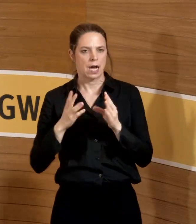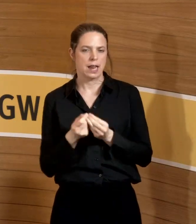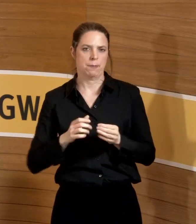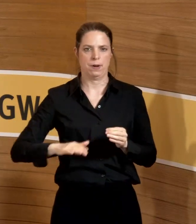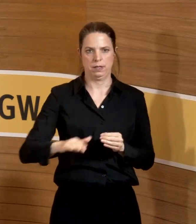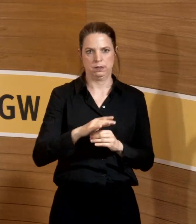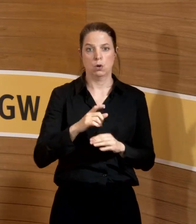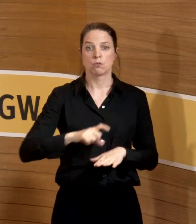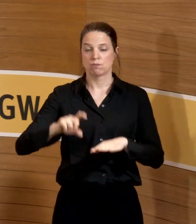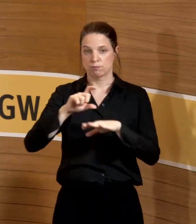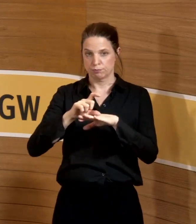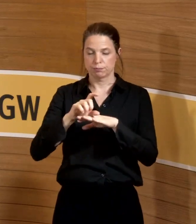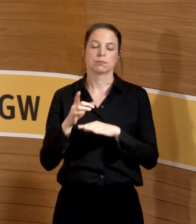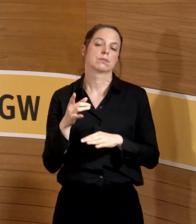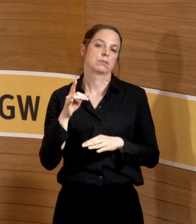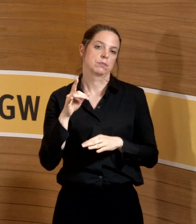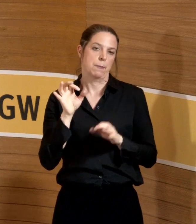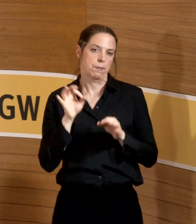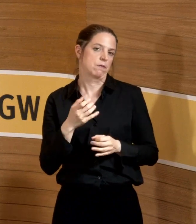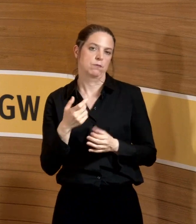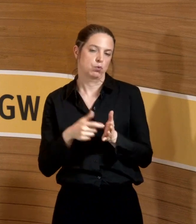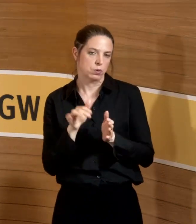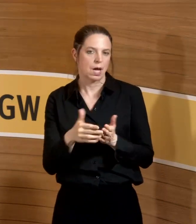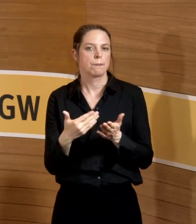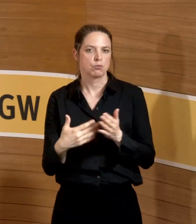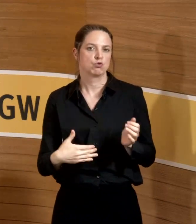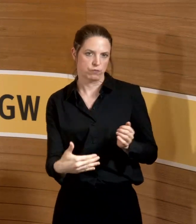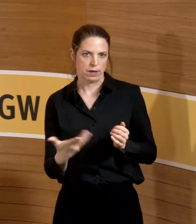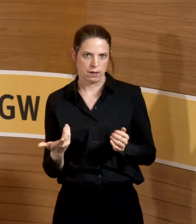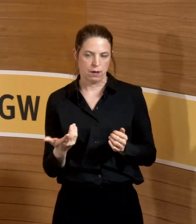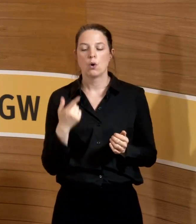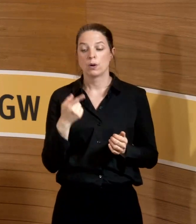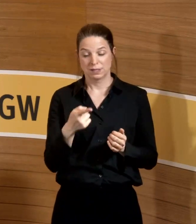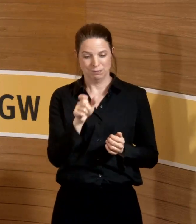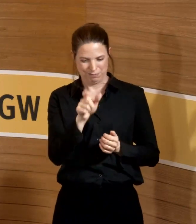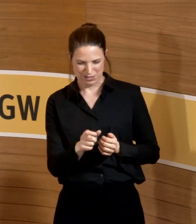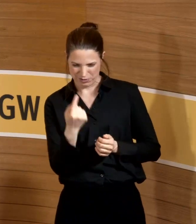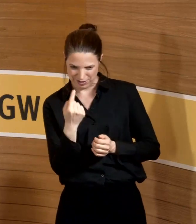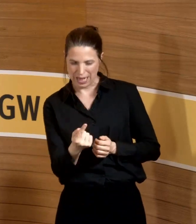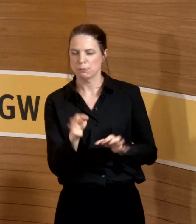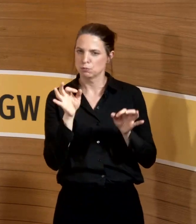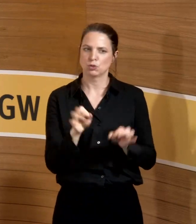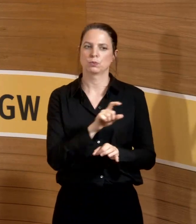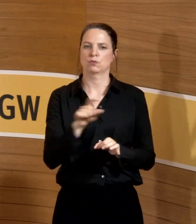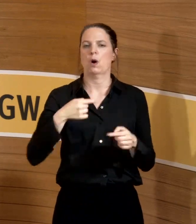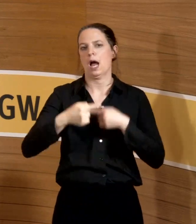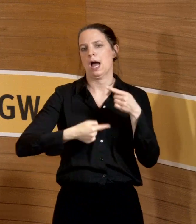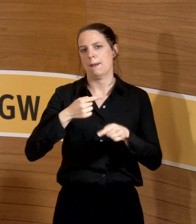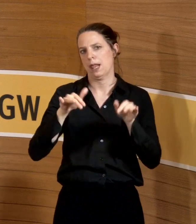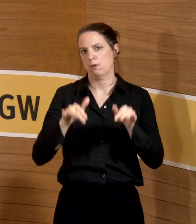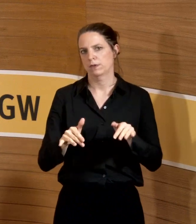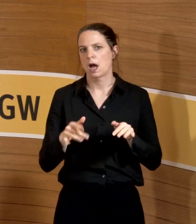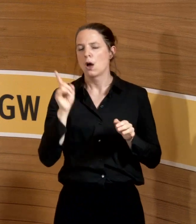ihres Arbeitstages, ihrer Arbeitswoche unterschiedliche Tätigkeiten. Insofern müssen Sie das Ganze sozusagen auf Sie